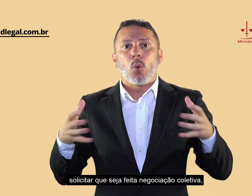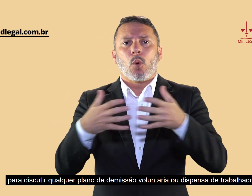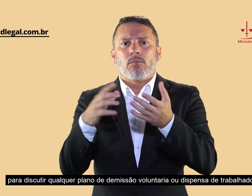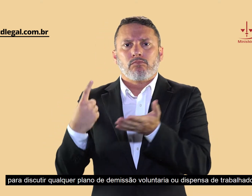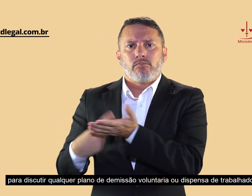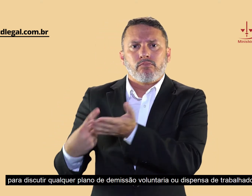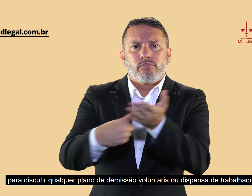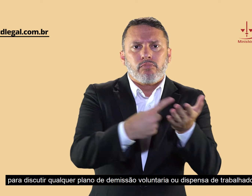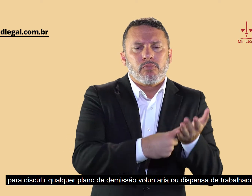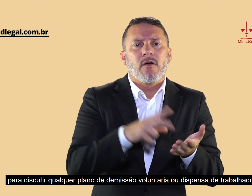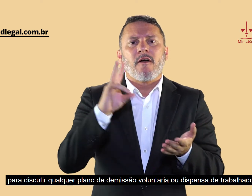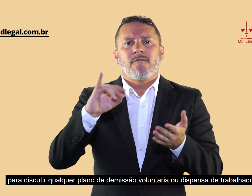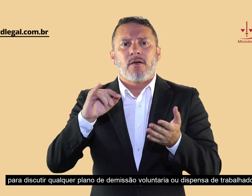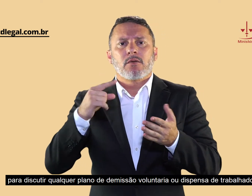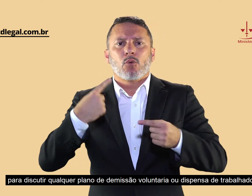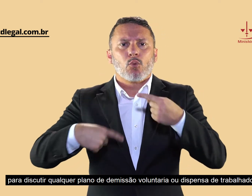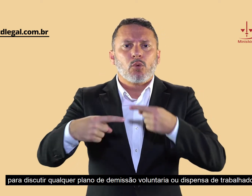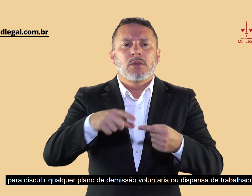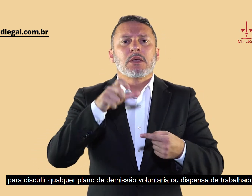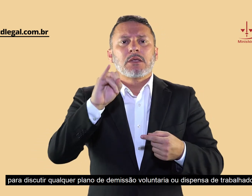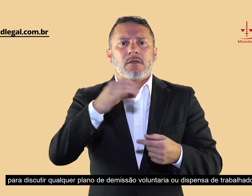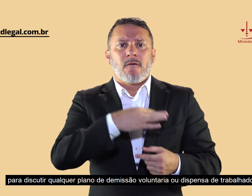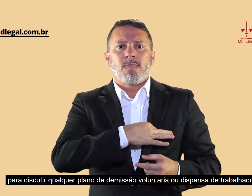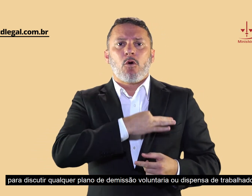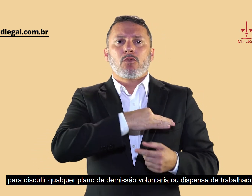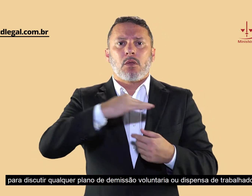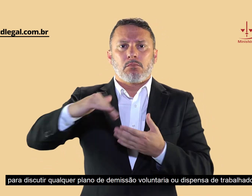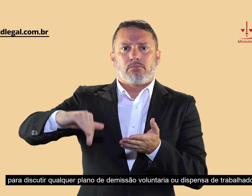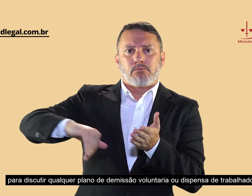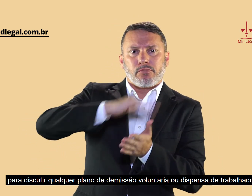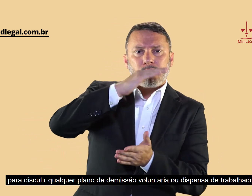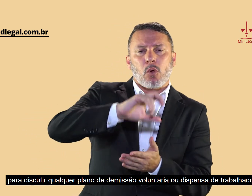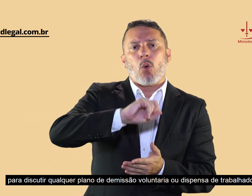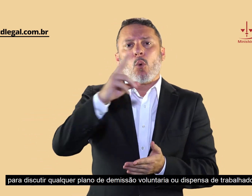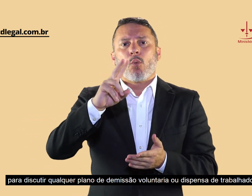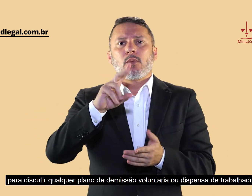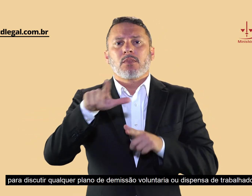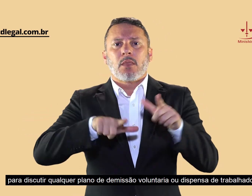para discutir qualquer plano de demissão voluntária ou dispensa de trabalhadores.